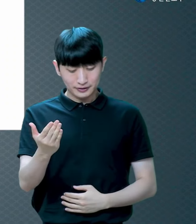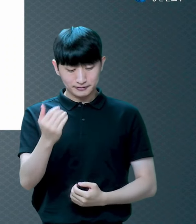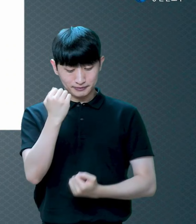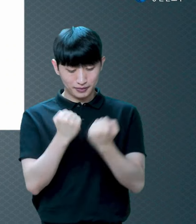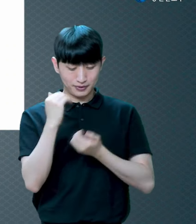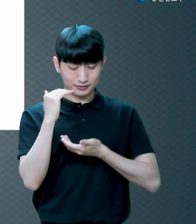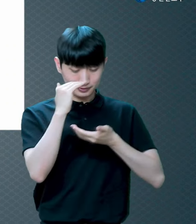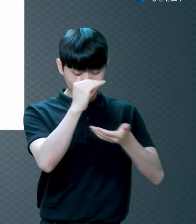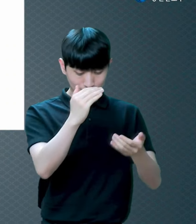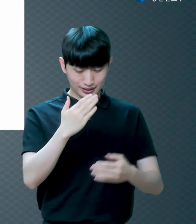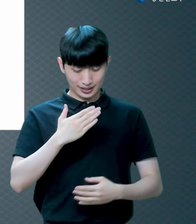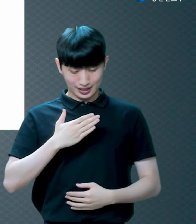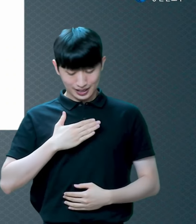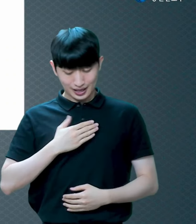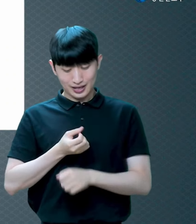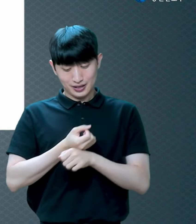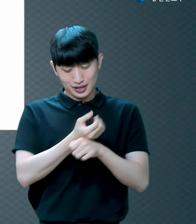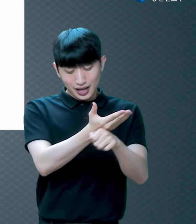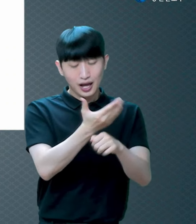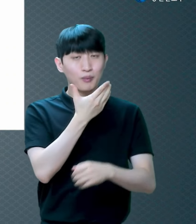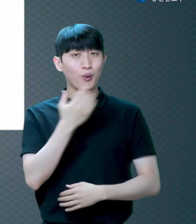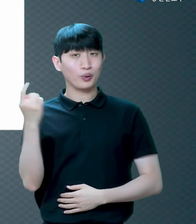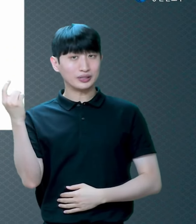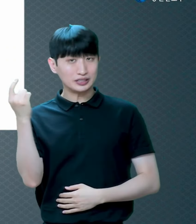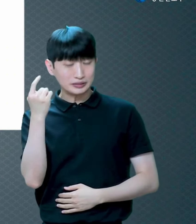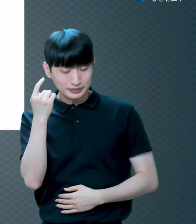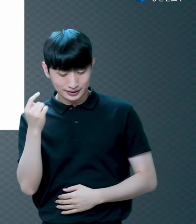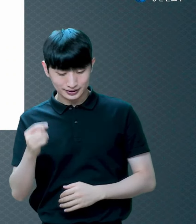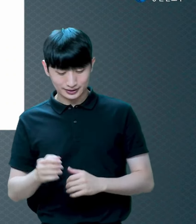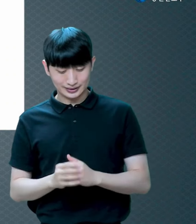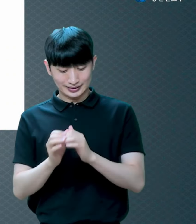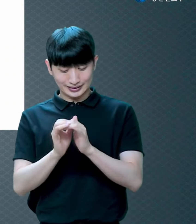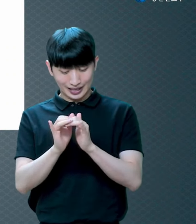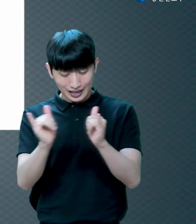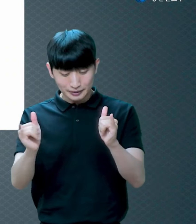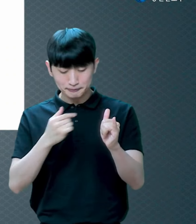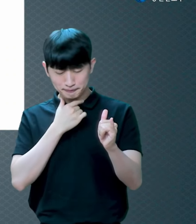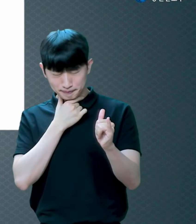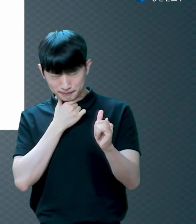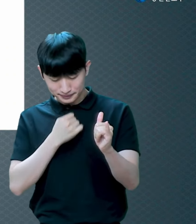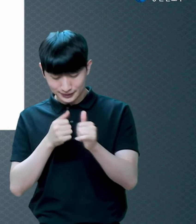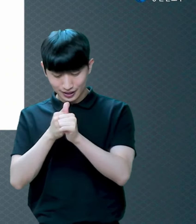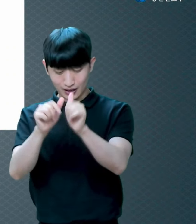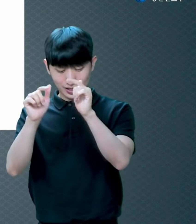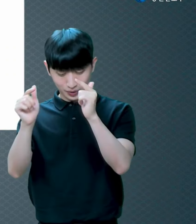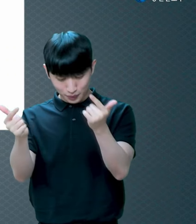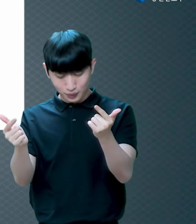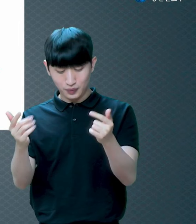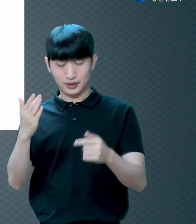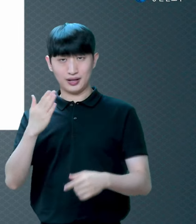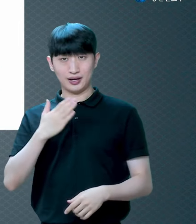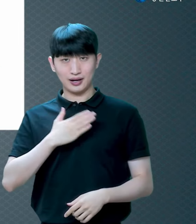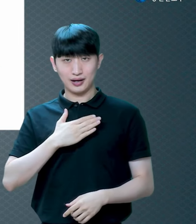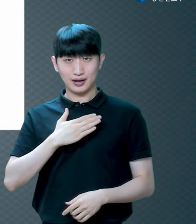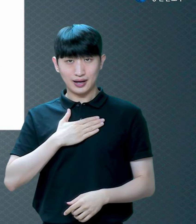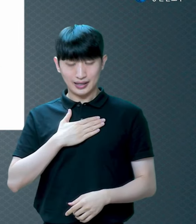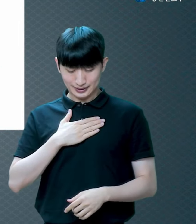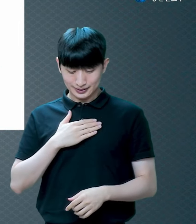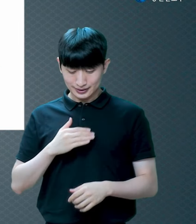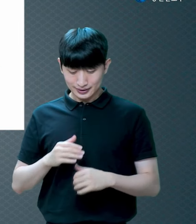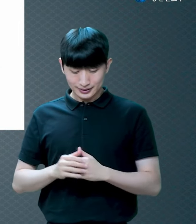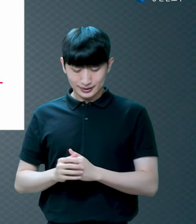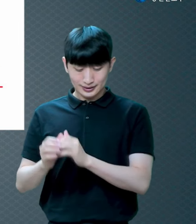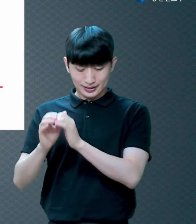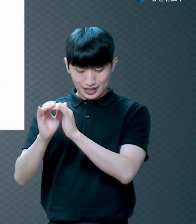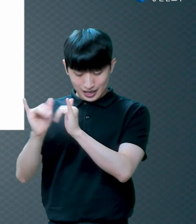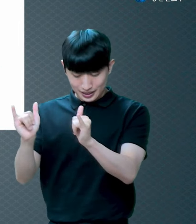보금이 사람의 뜻을 따라 된 것이 아니라 이는 내가 사람에게서